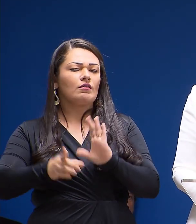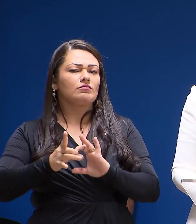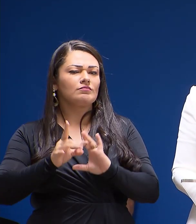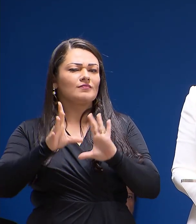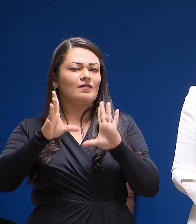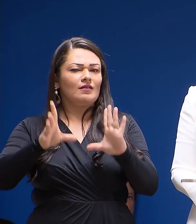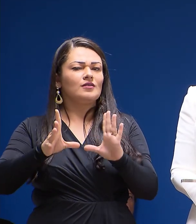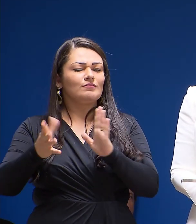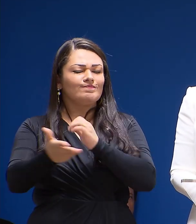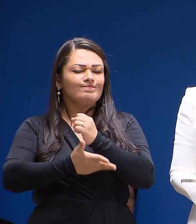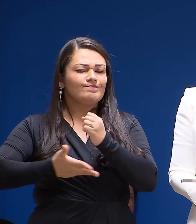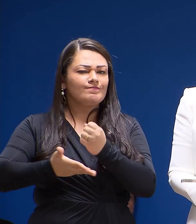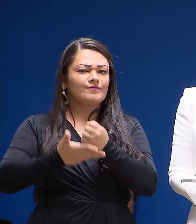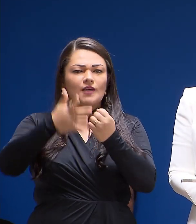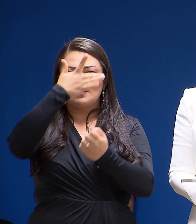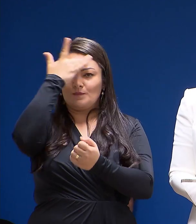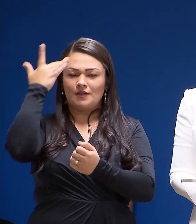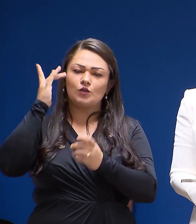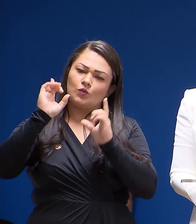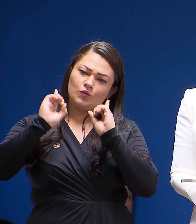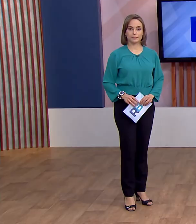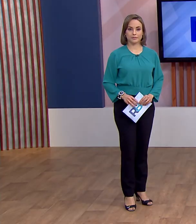liberdades fundamentais das pessoas com deficiência. Obrigado. Obrigado.